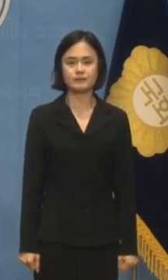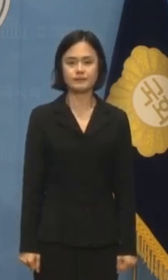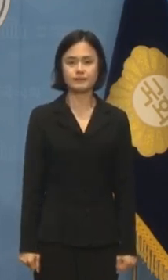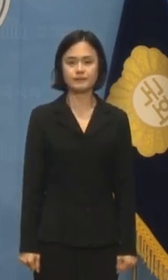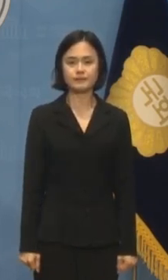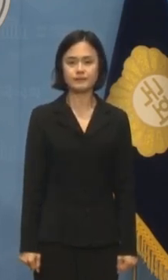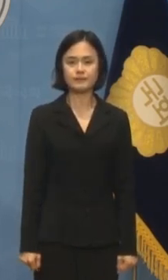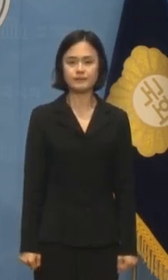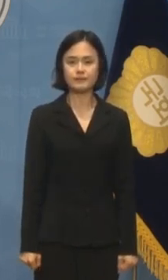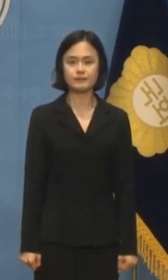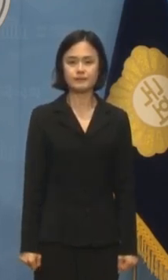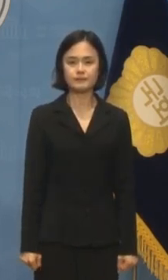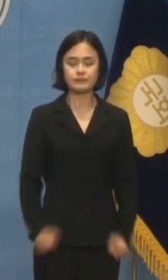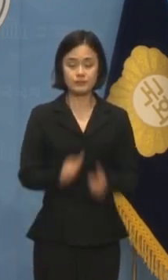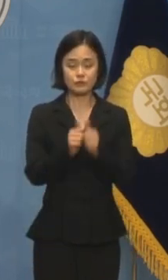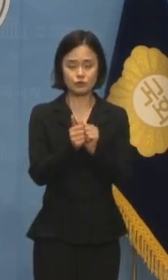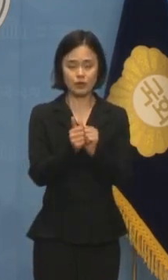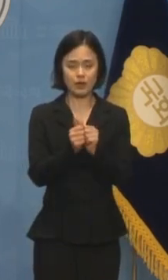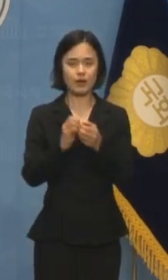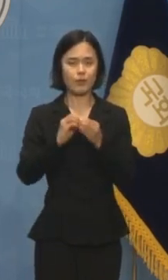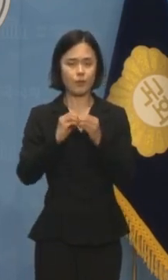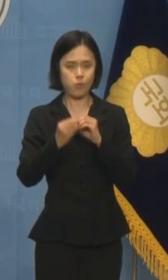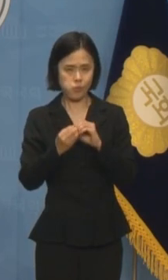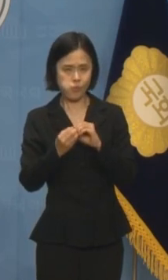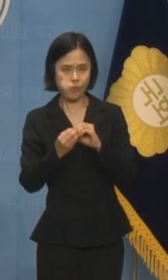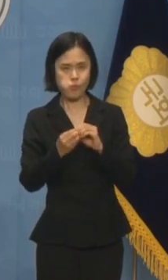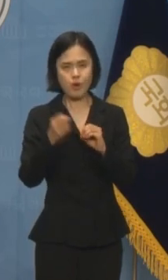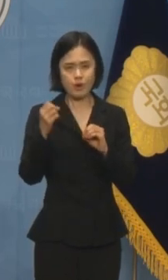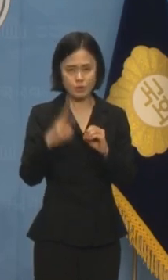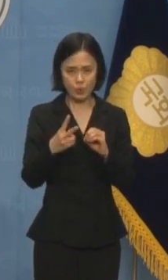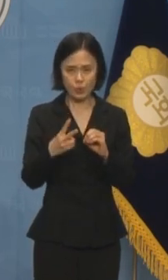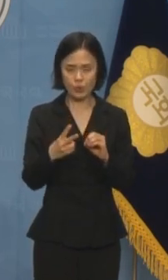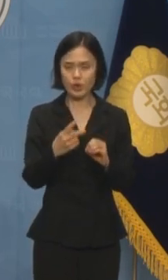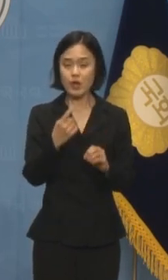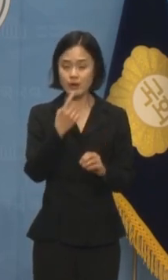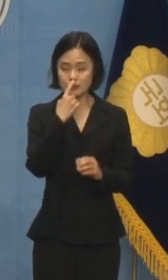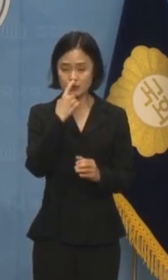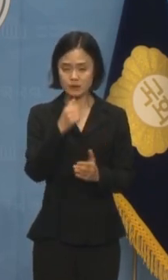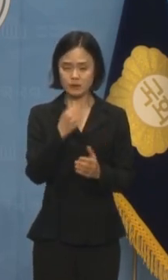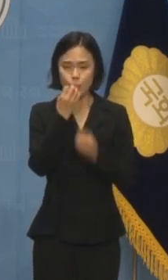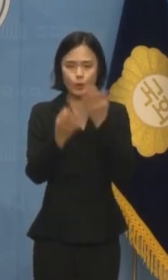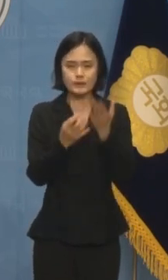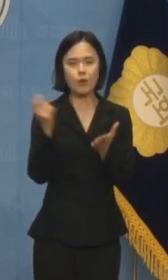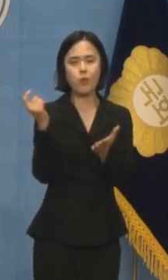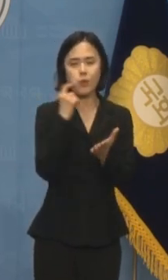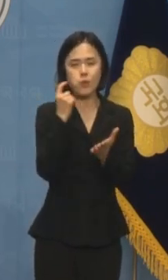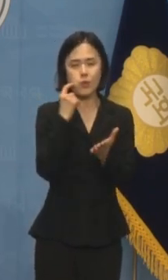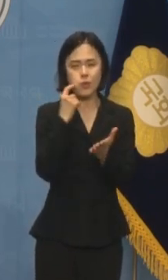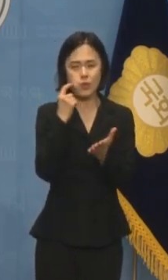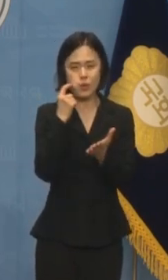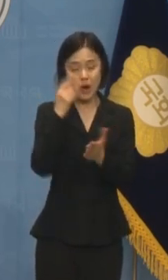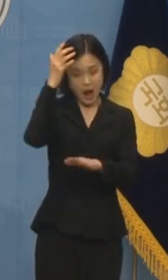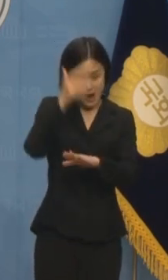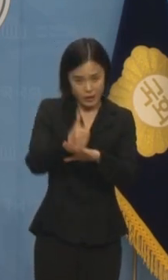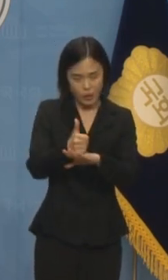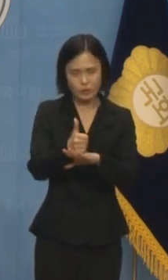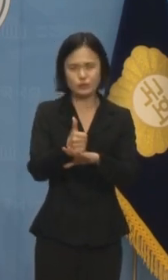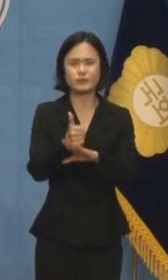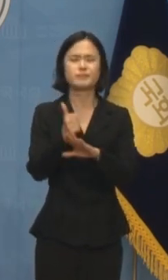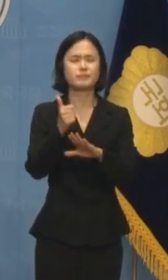주가 조작과 정과자의 거짓 증언으로 쌓아올린 모래성은 반드시 무너질 것입니다.